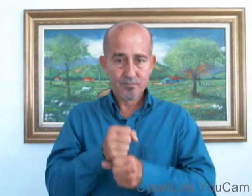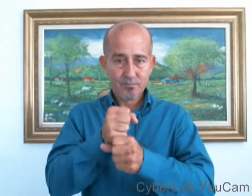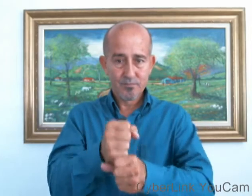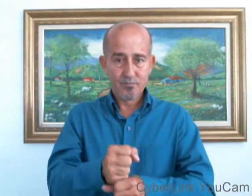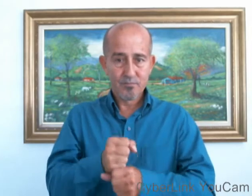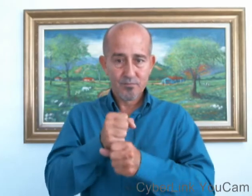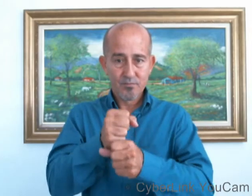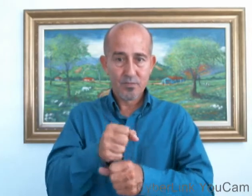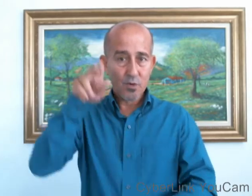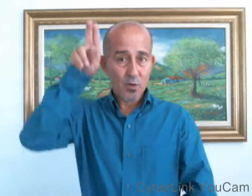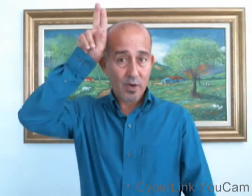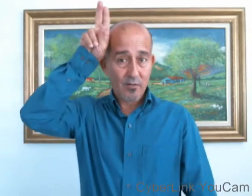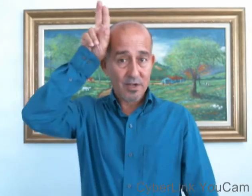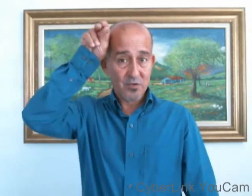O caballo.